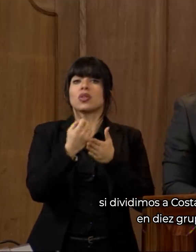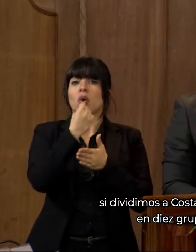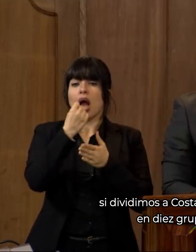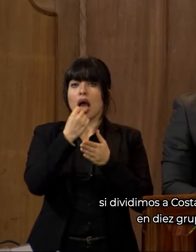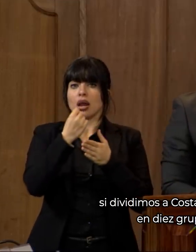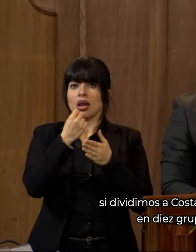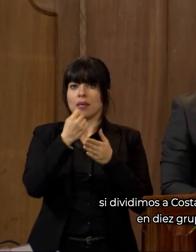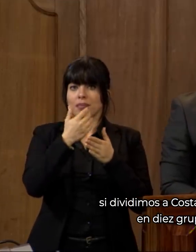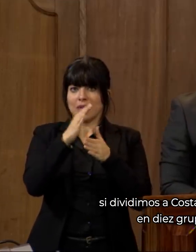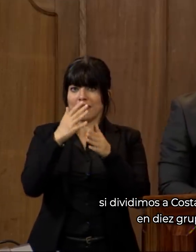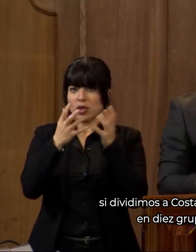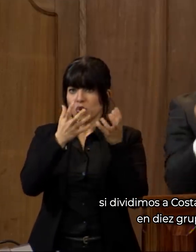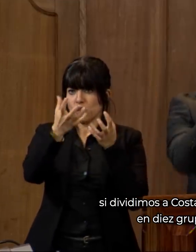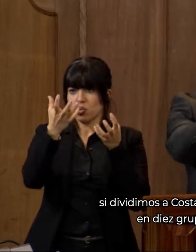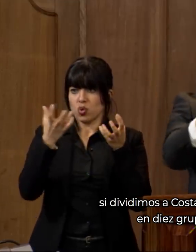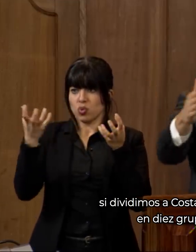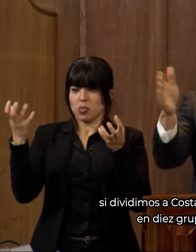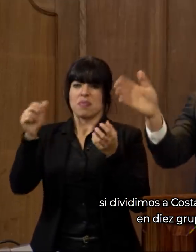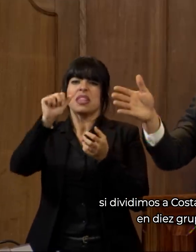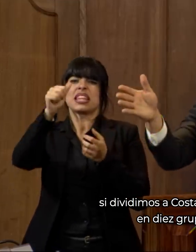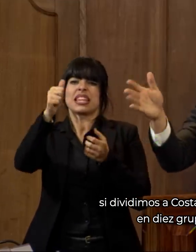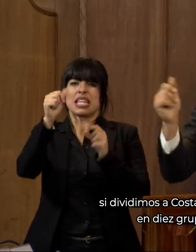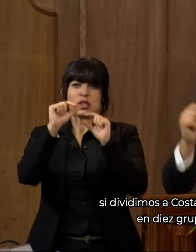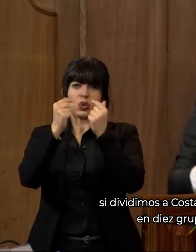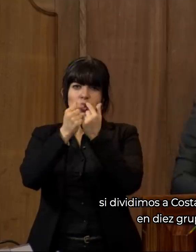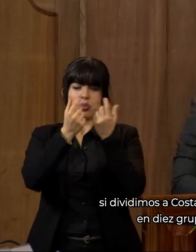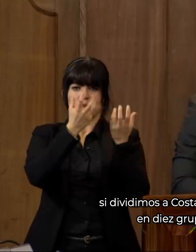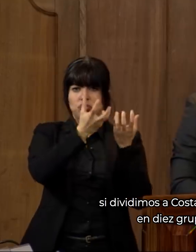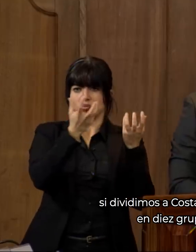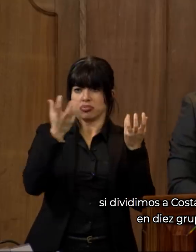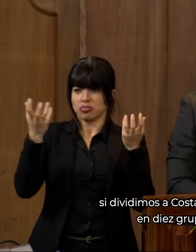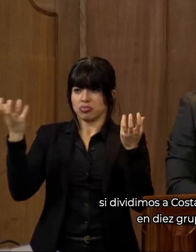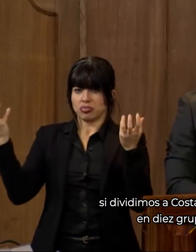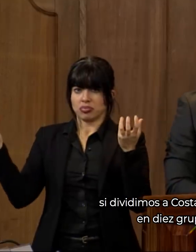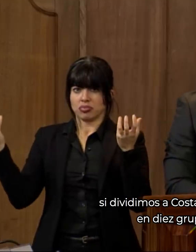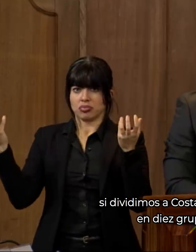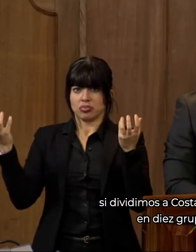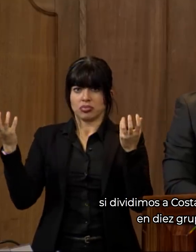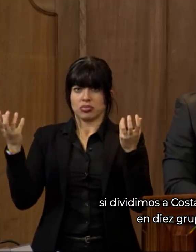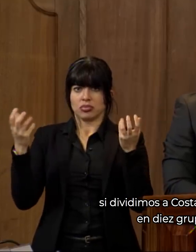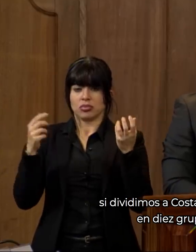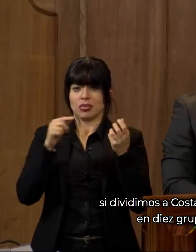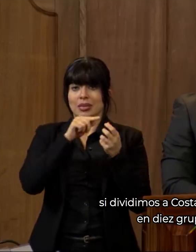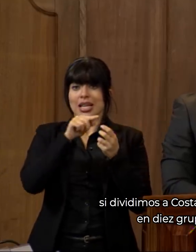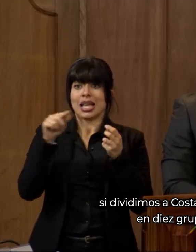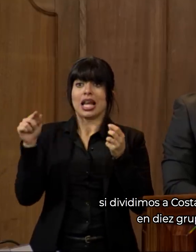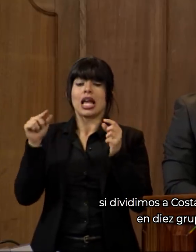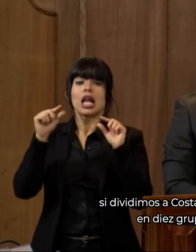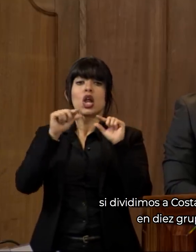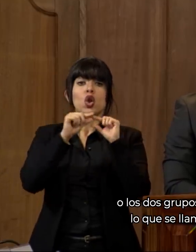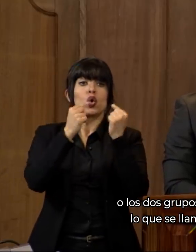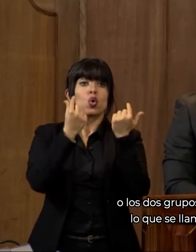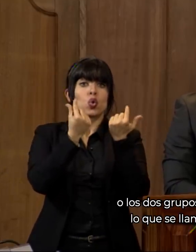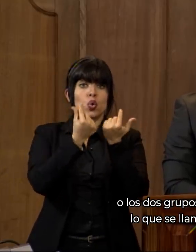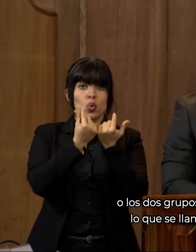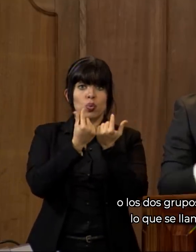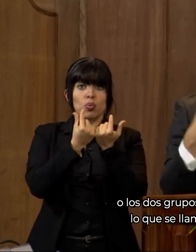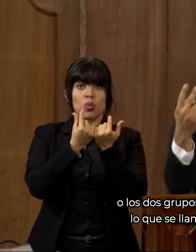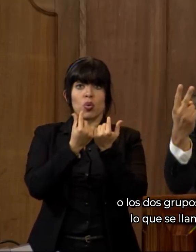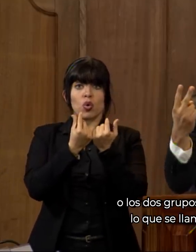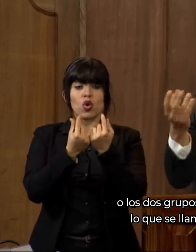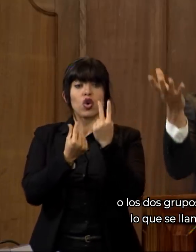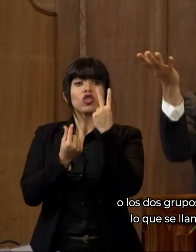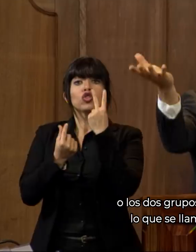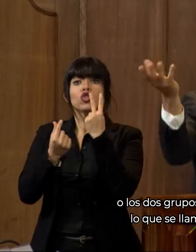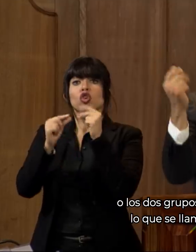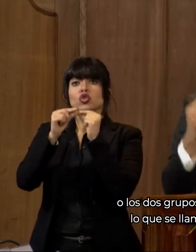en 10 grupos, es el grupo, o los